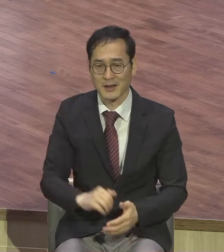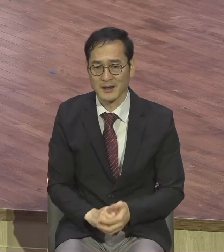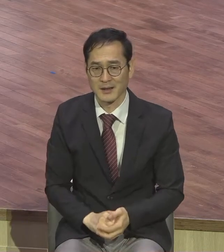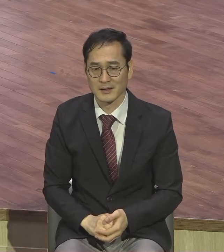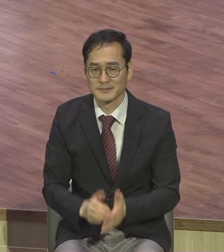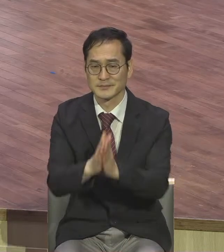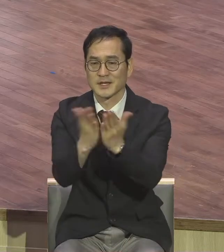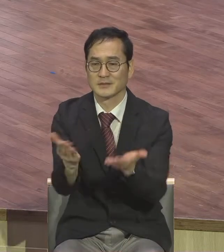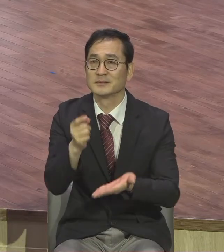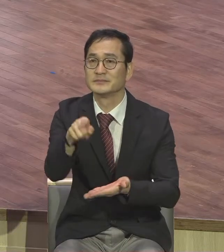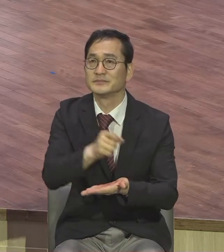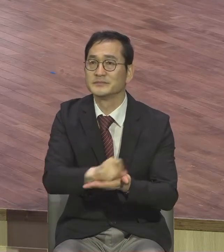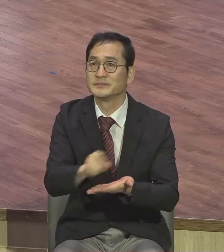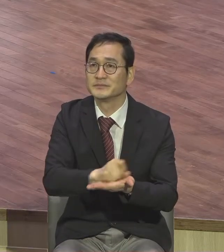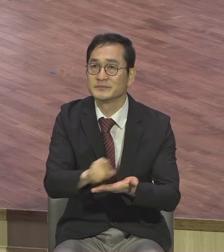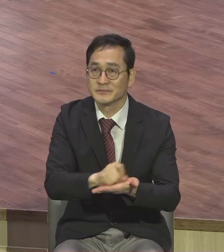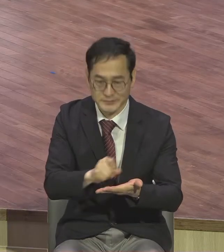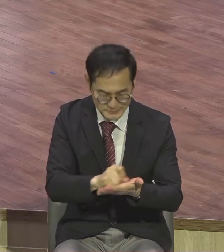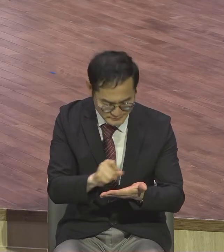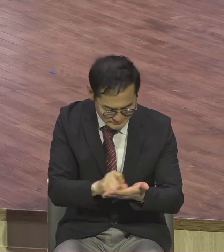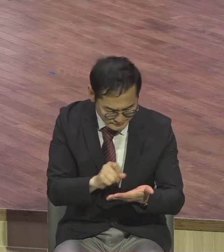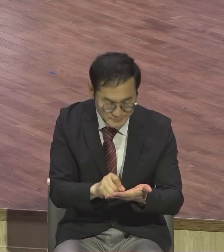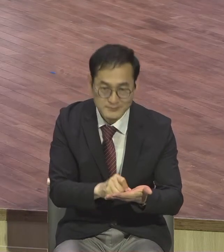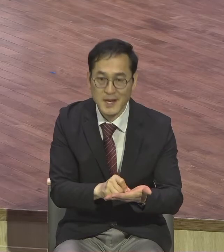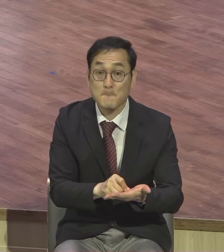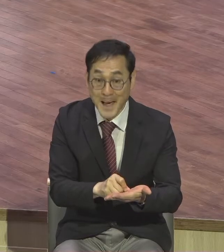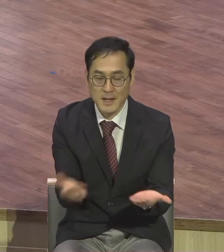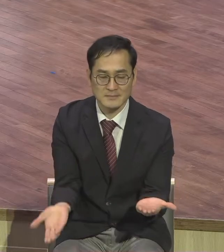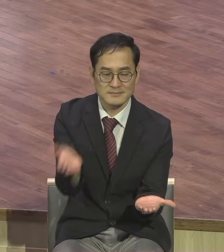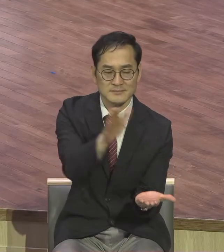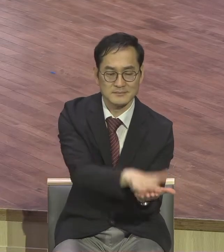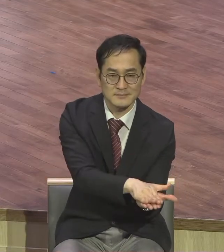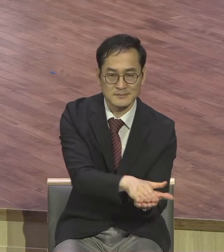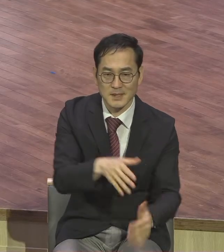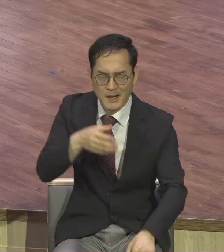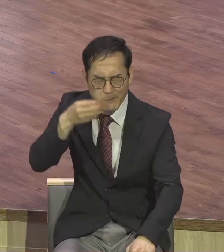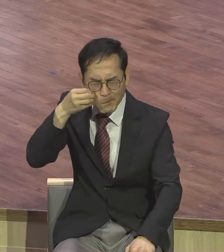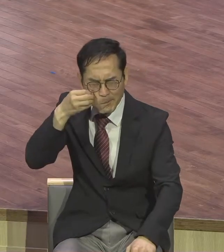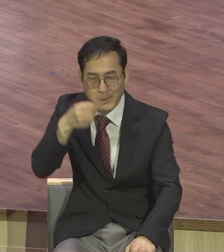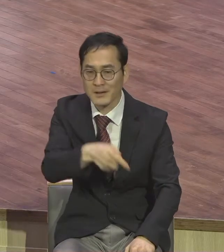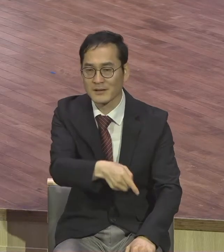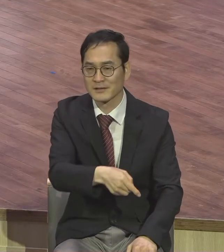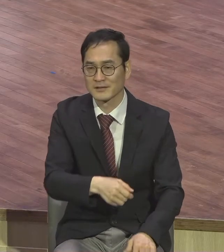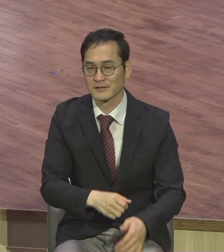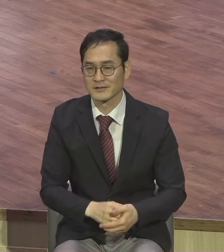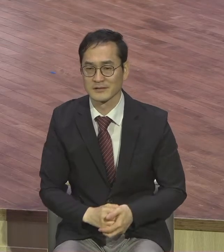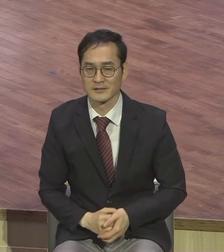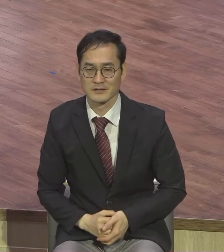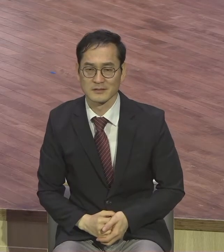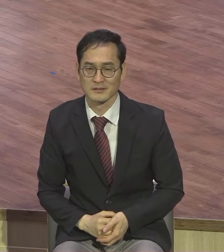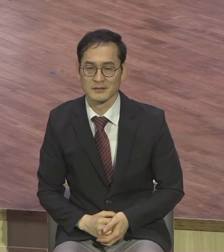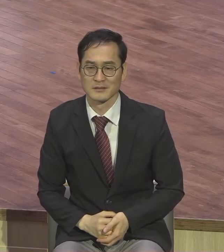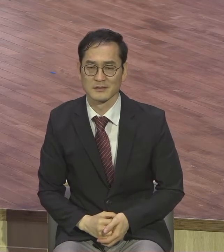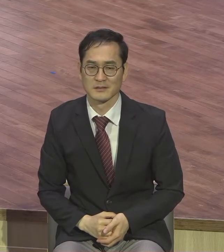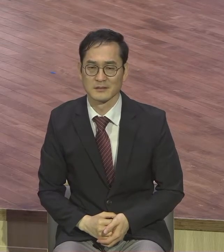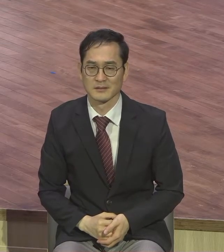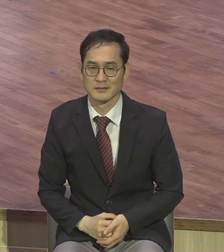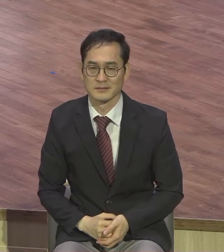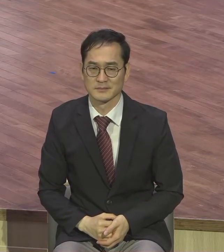노트야 잘 자라 하면서. 끝이요. 전혀 삶 속에 냄새가